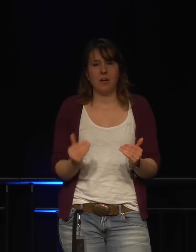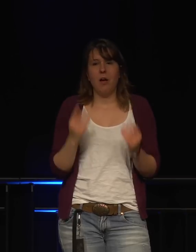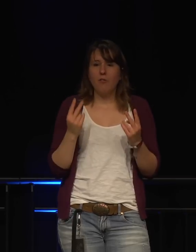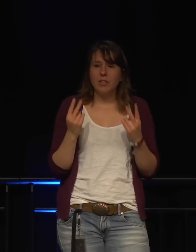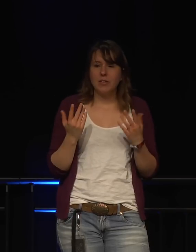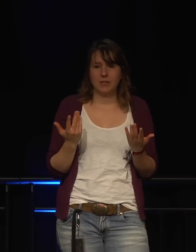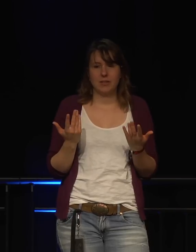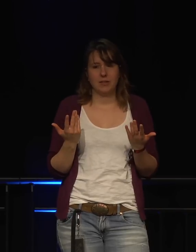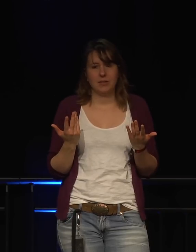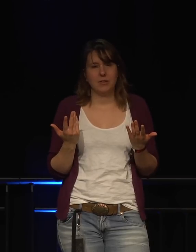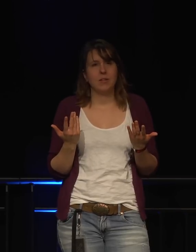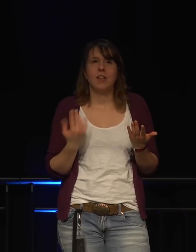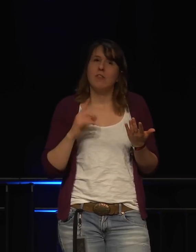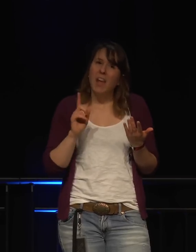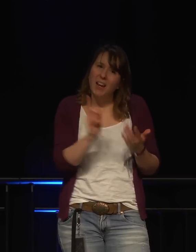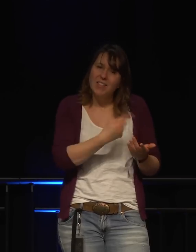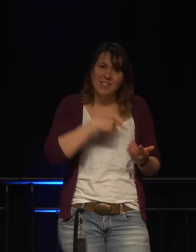wo man das reporten kann.